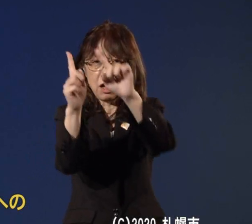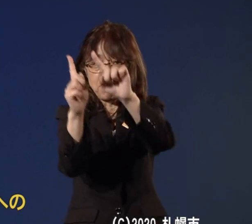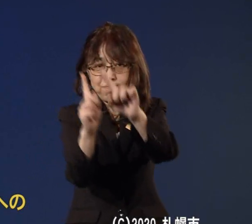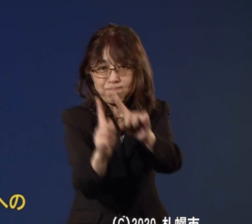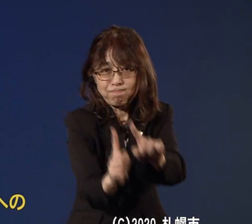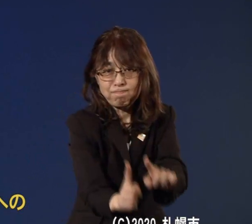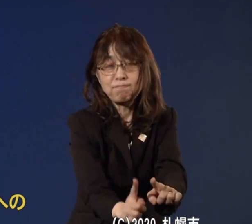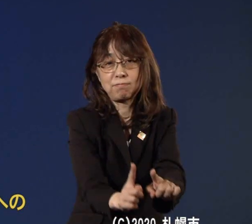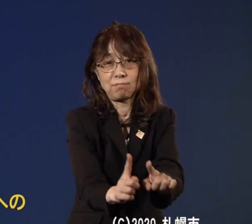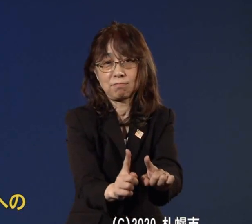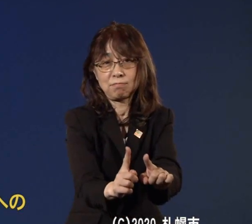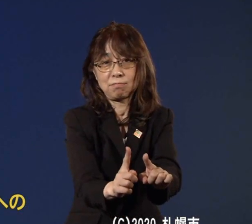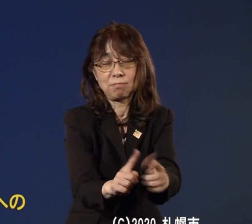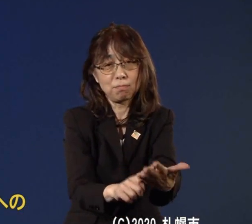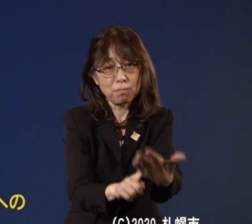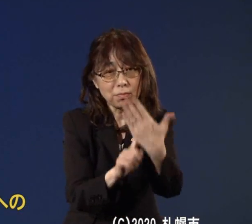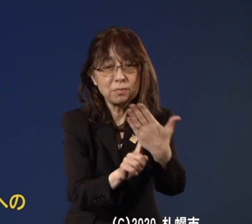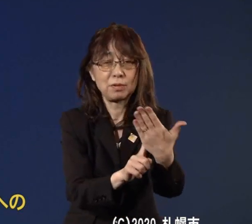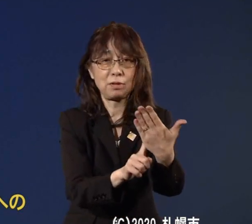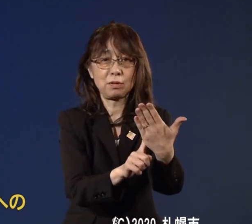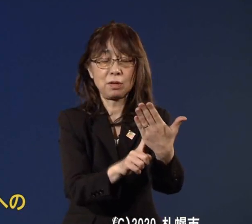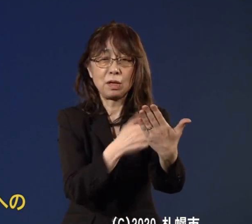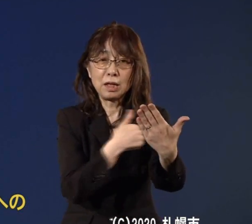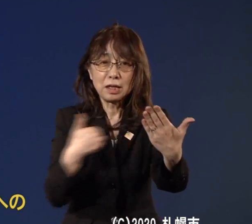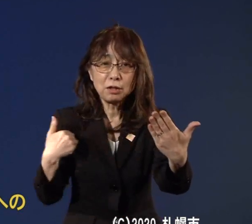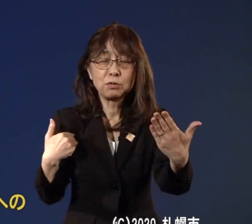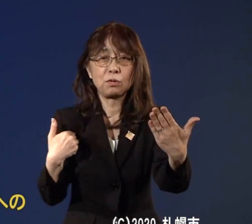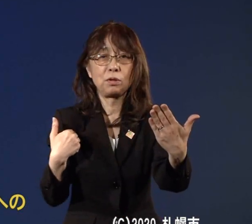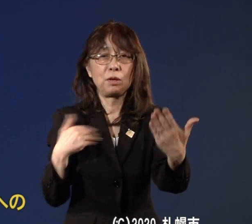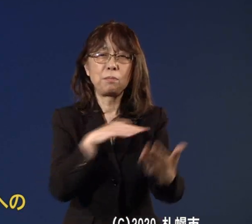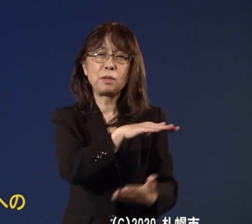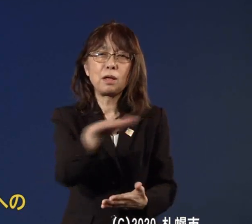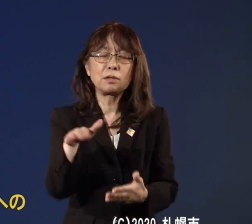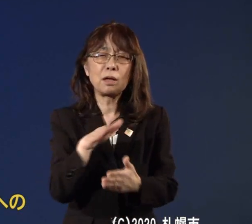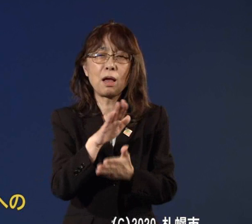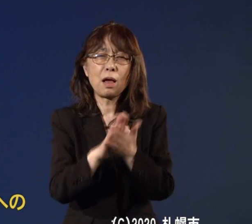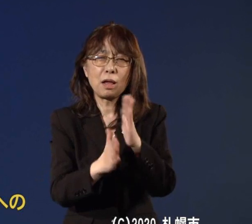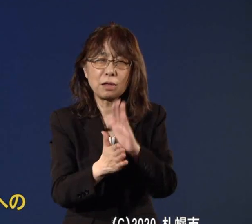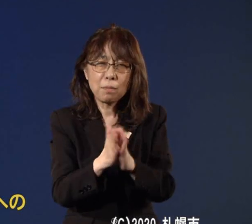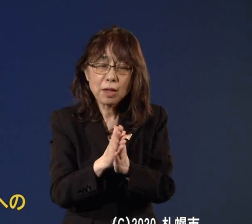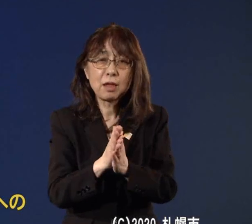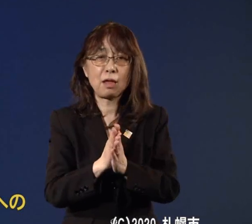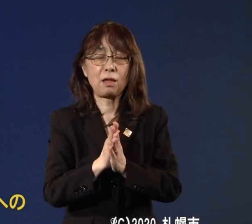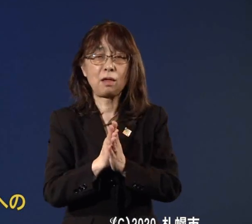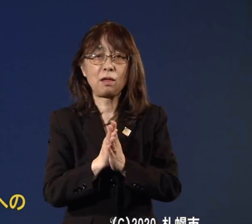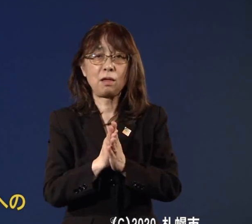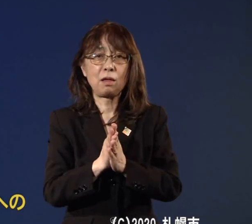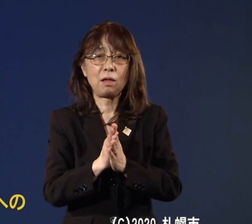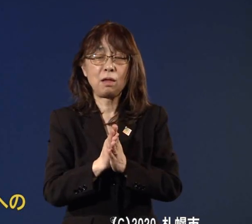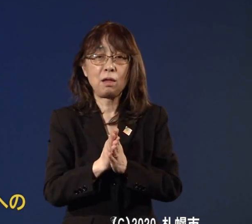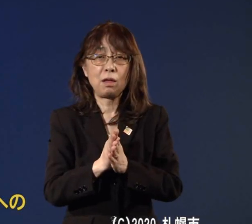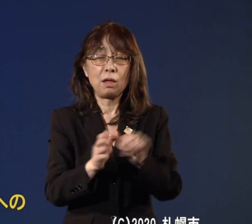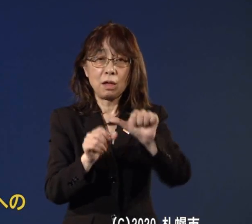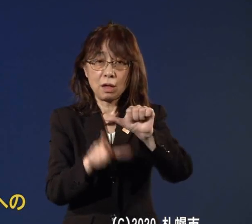そうなっていきますように改めて皆様方のこの連休でのお過ごし方